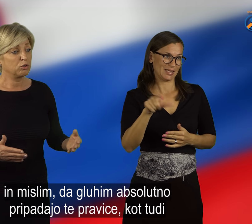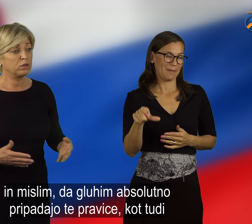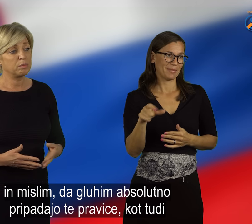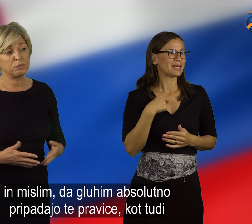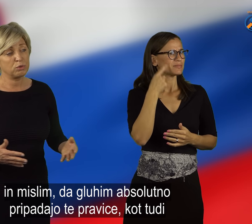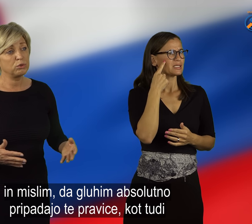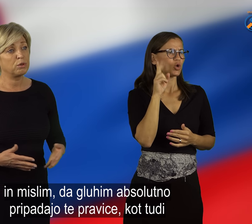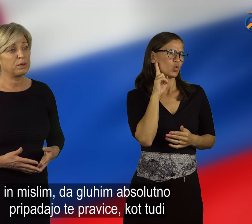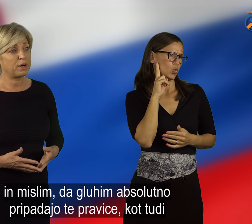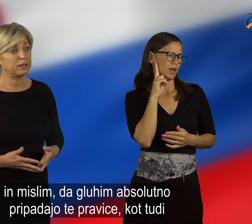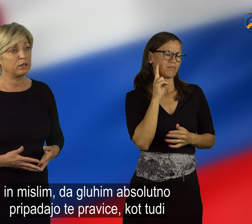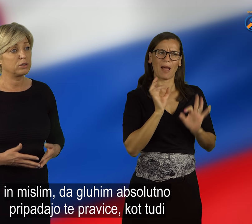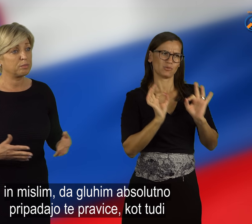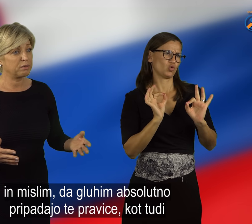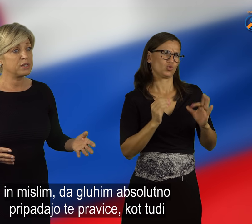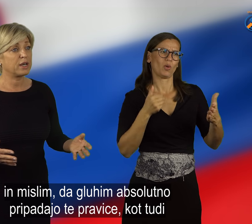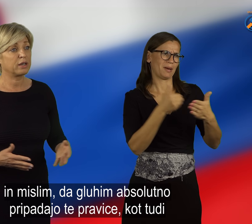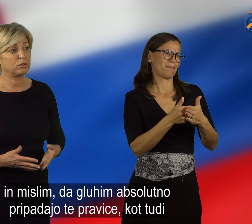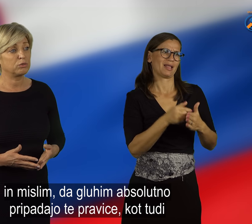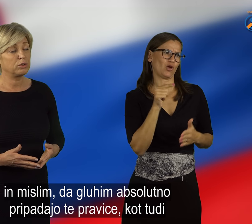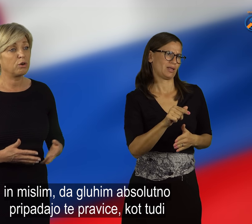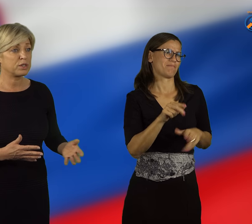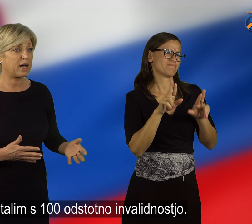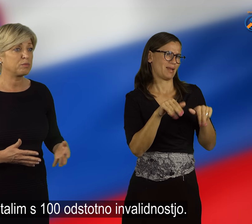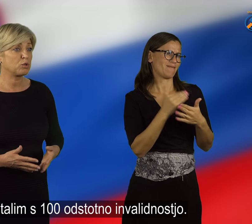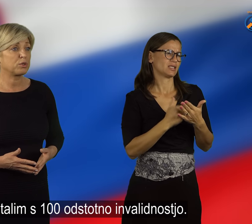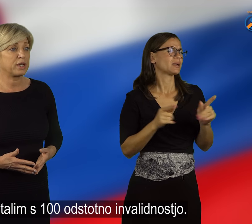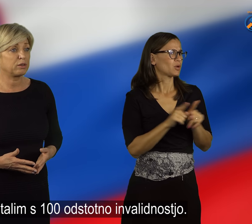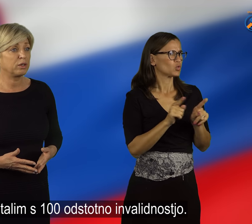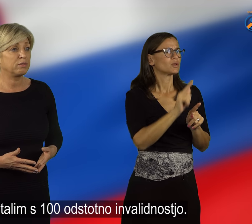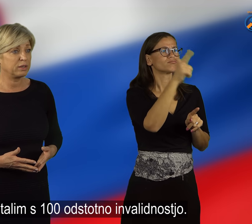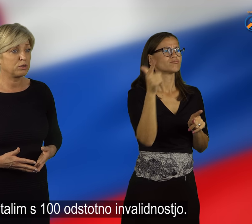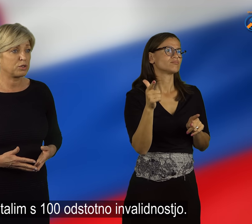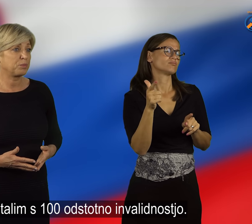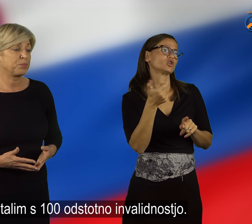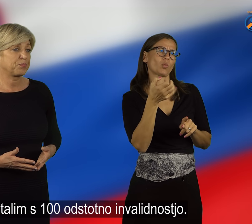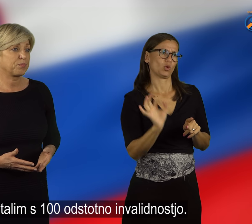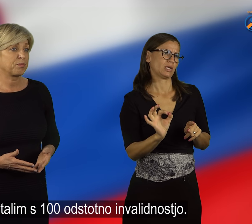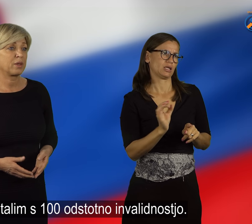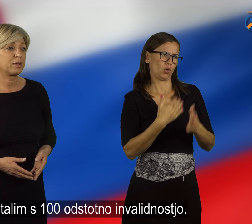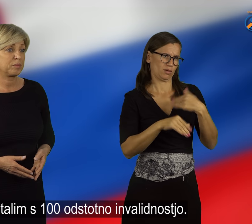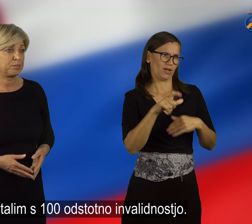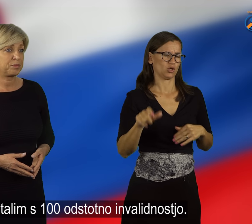gluhim absolutno pripadajo te pravice, kot tudi ostalim 100 procentno invalidnostjo.